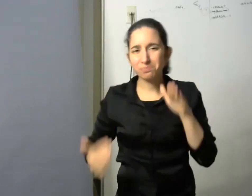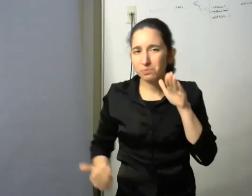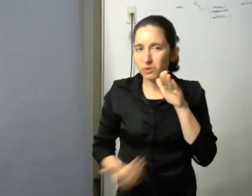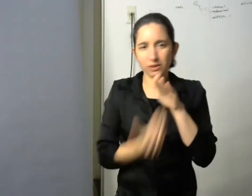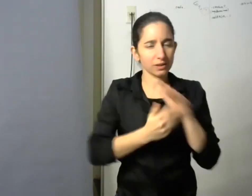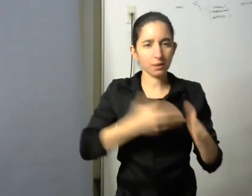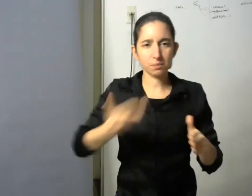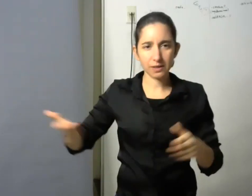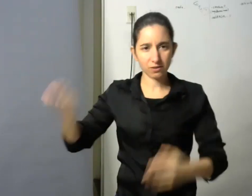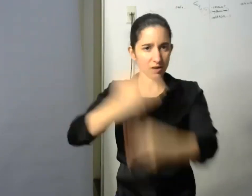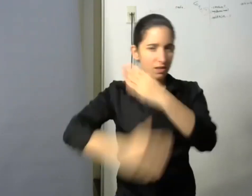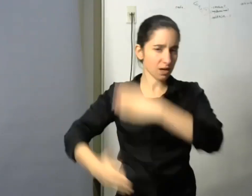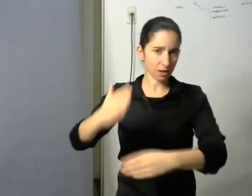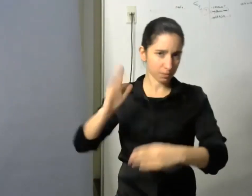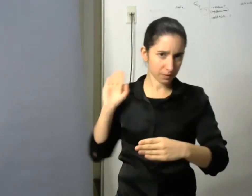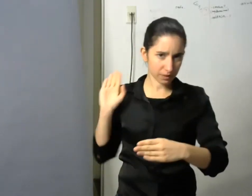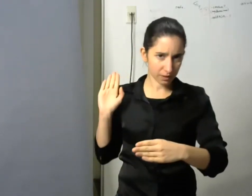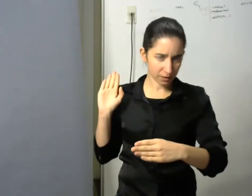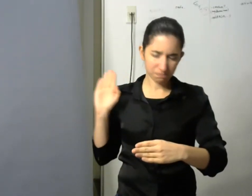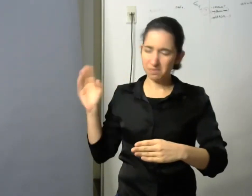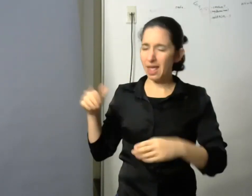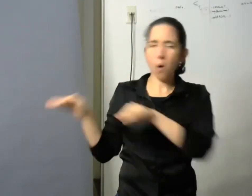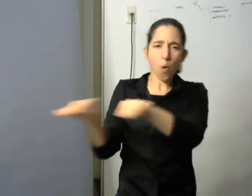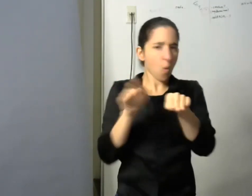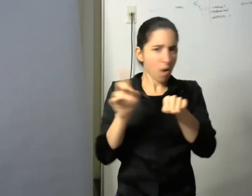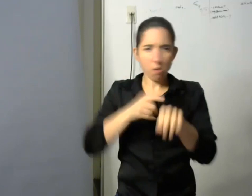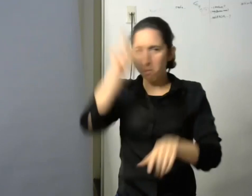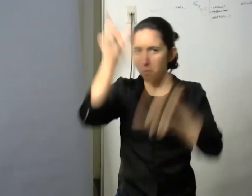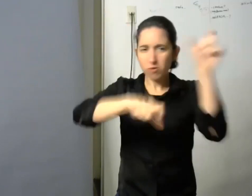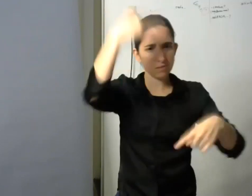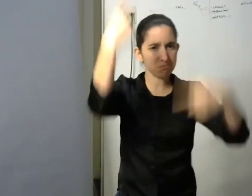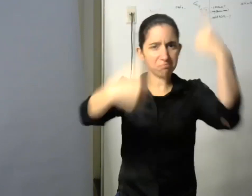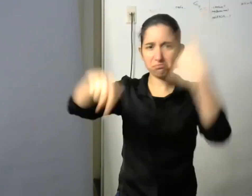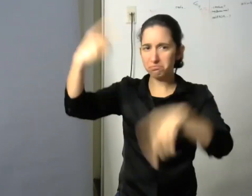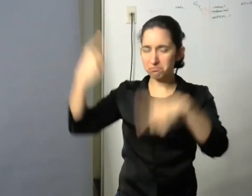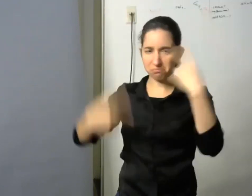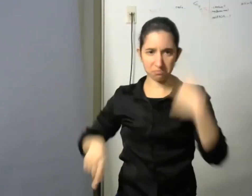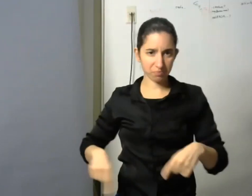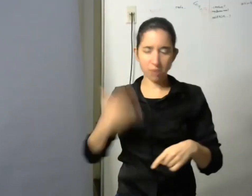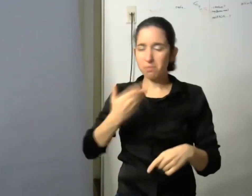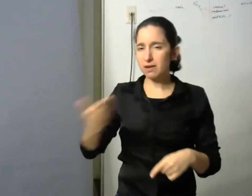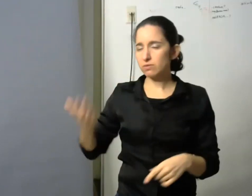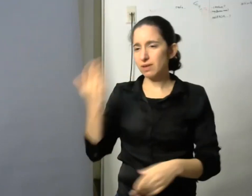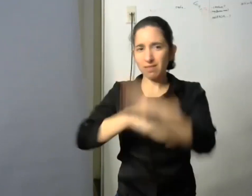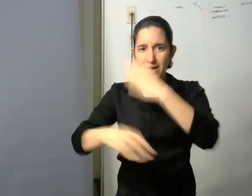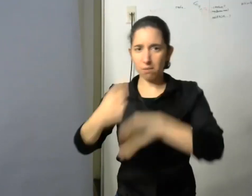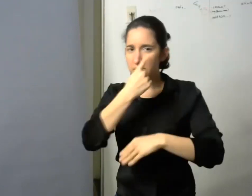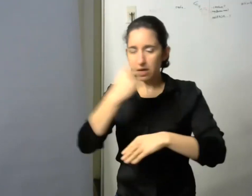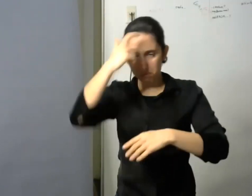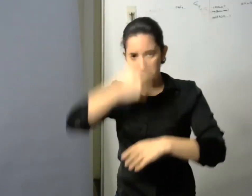con discapacidad y particularmente de personas con discapacidad visual me refiero porque a veces se dice heterogeneidad en cuanto a